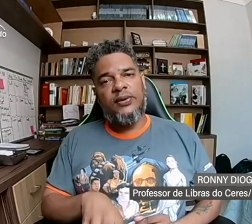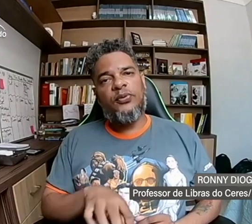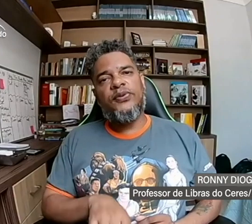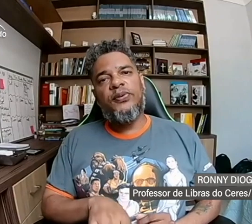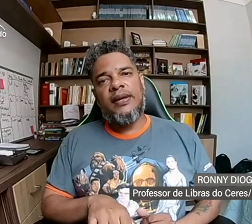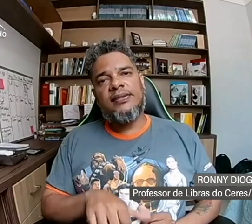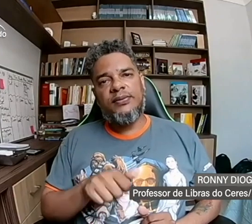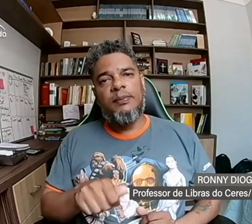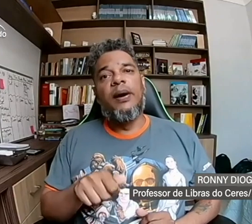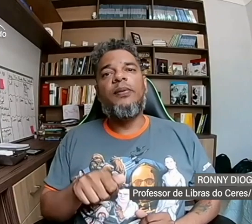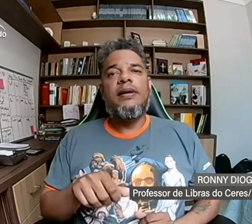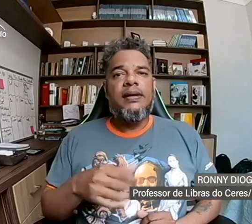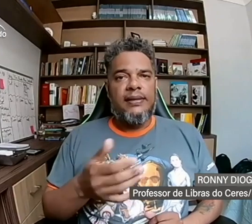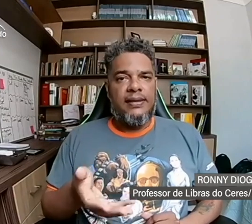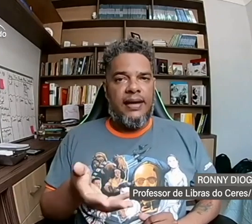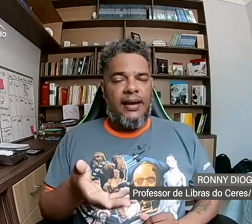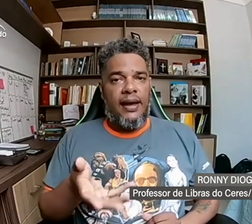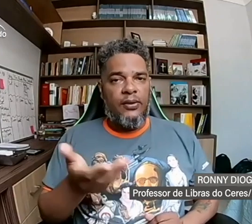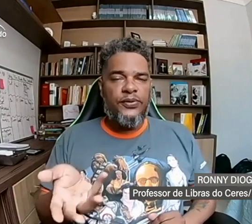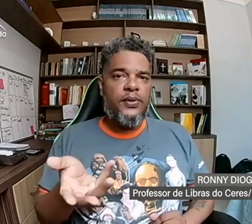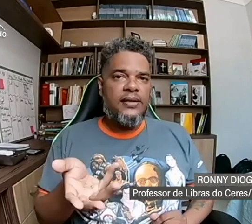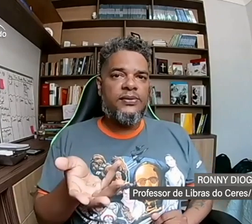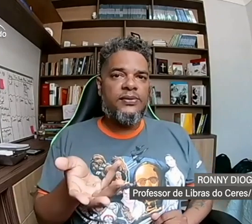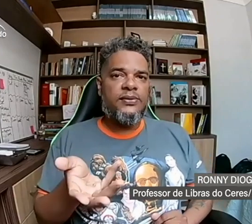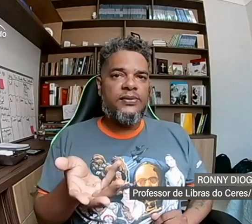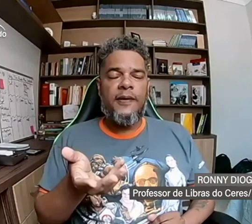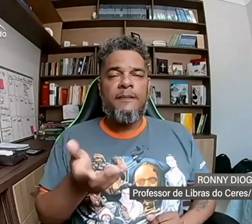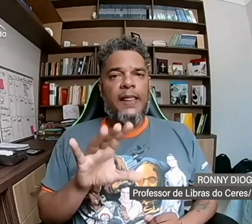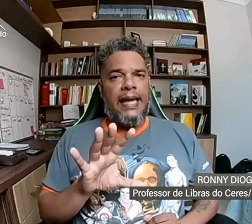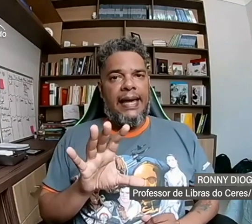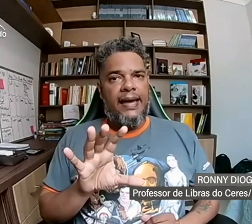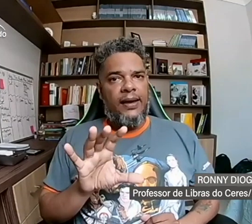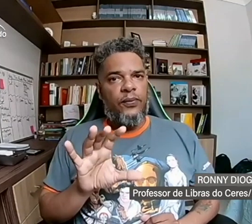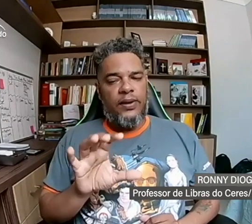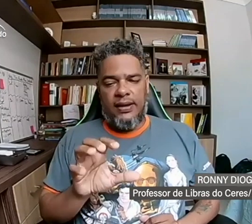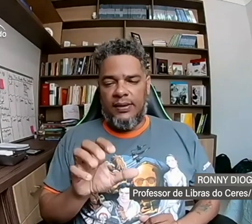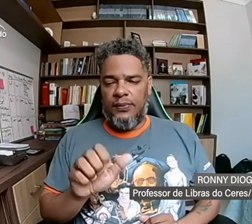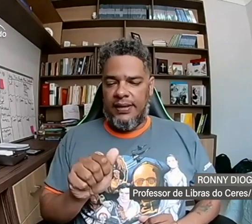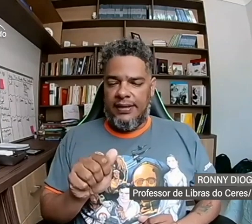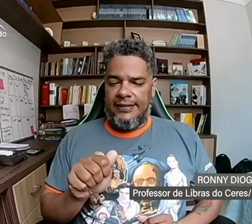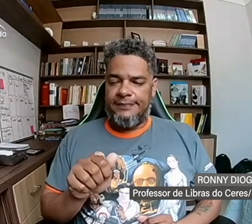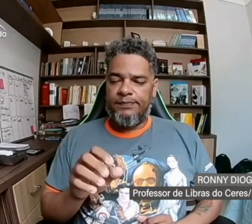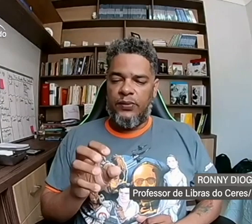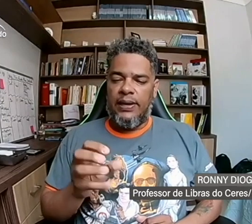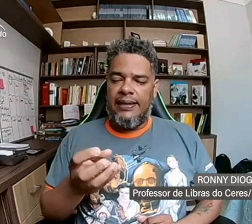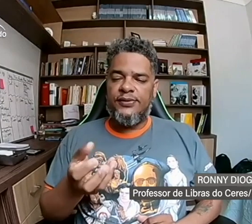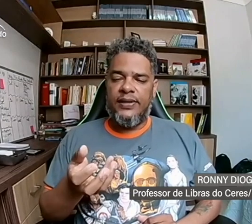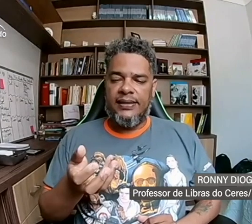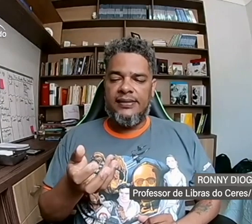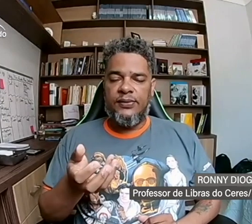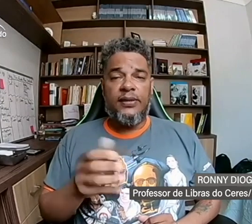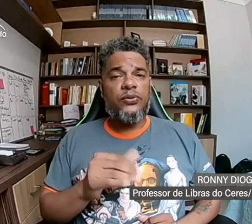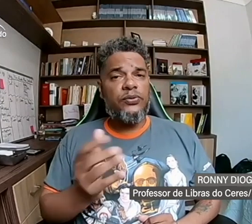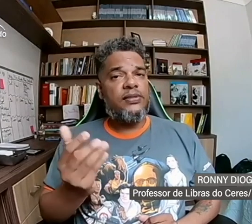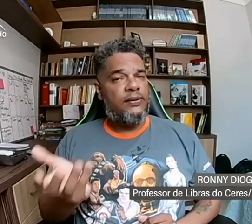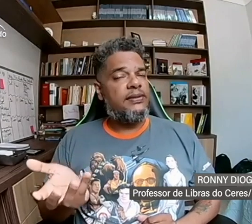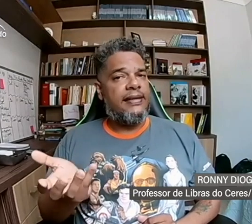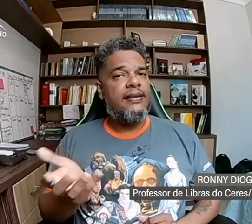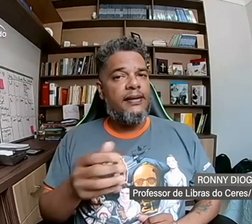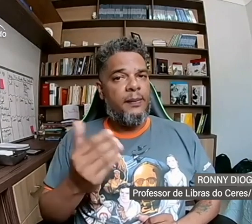configuração de mão, né? A configuração de mão é uma classificação que todo sinal tem. Por